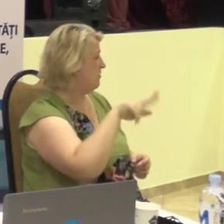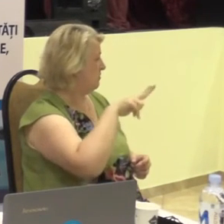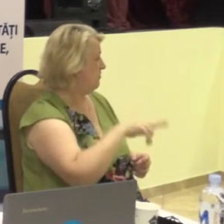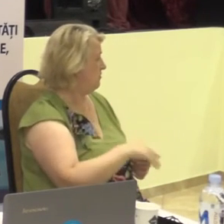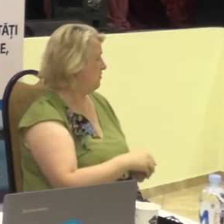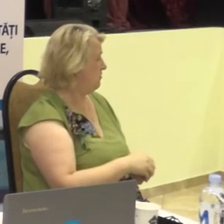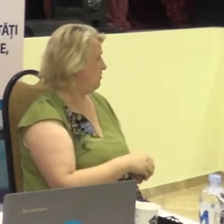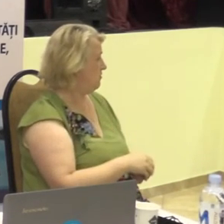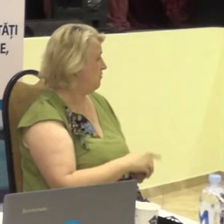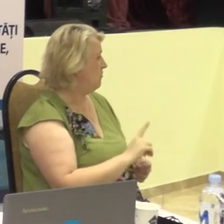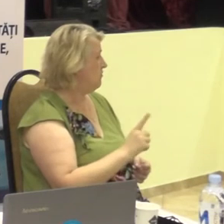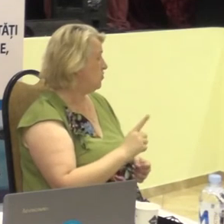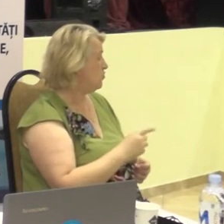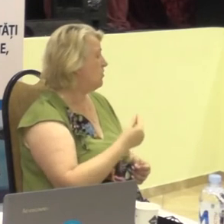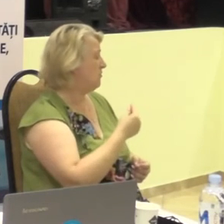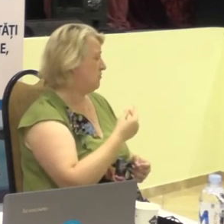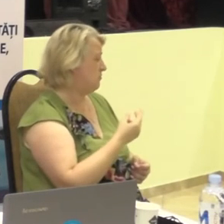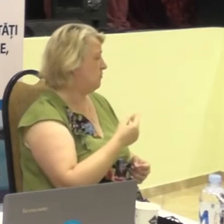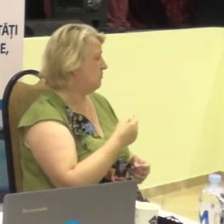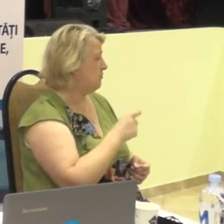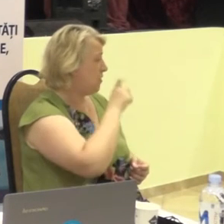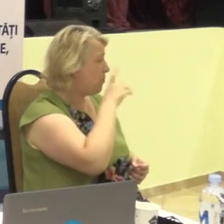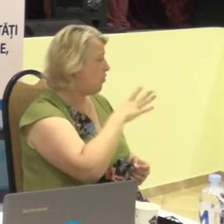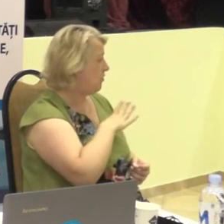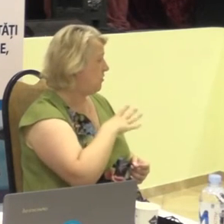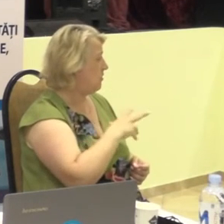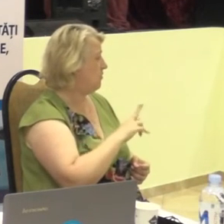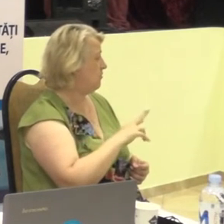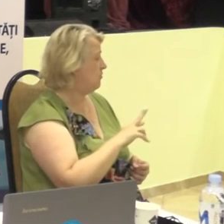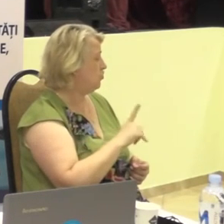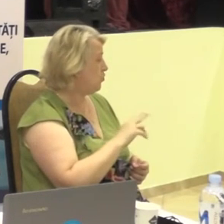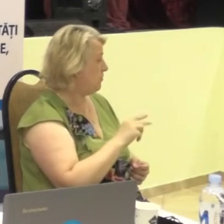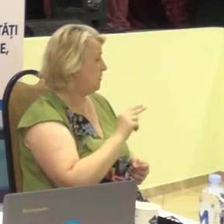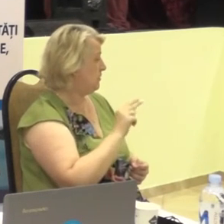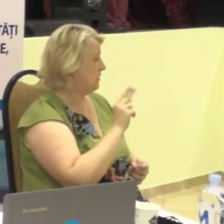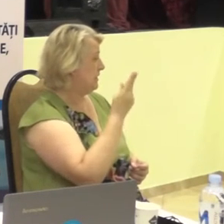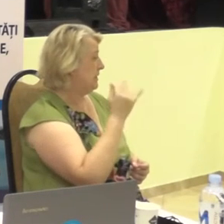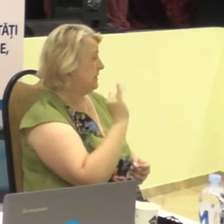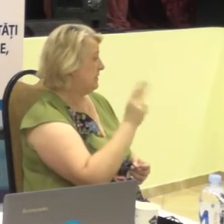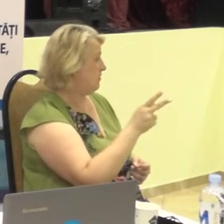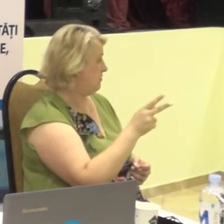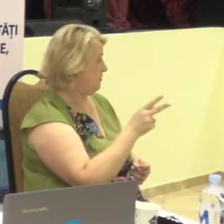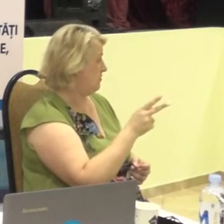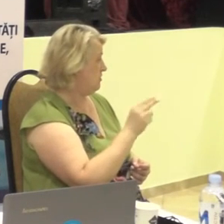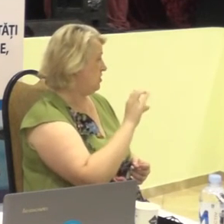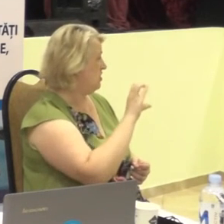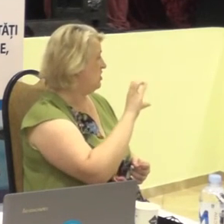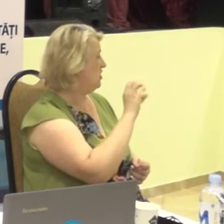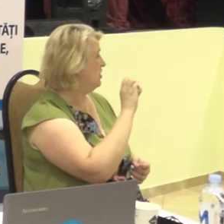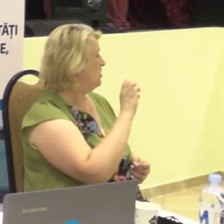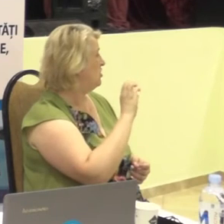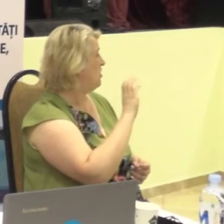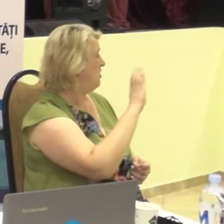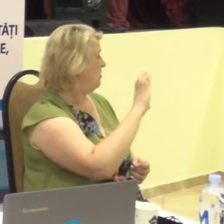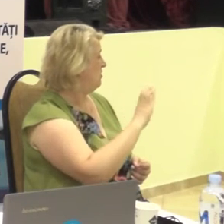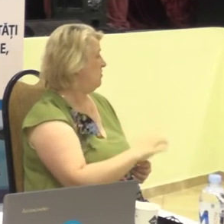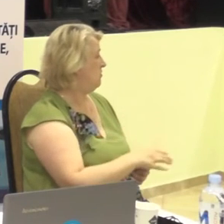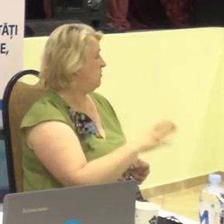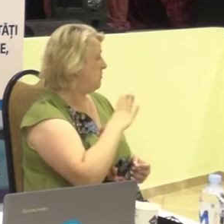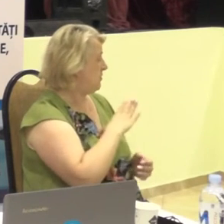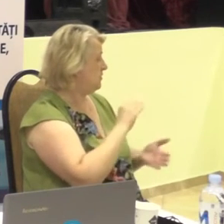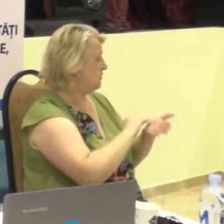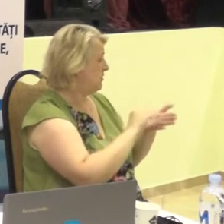Deci, aia ar fi bine ca cecul să facă informație